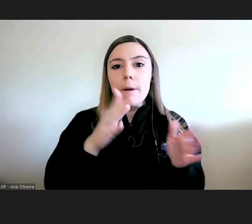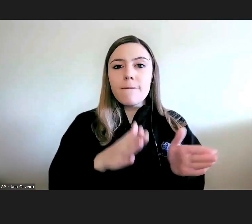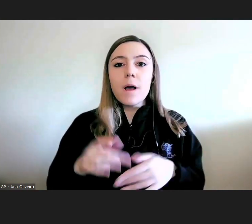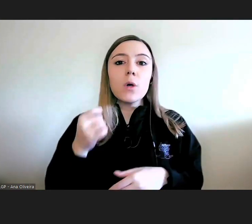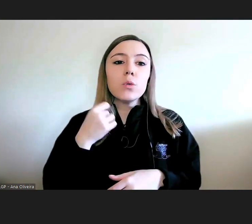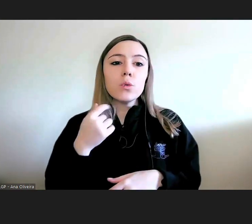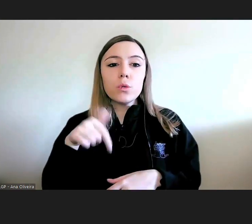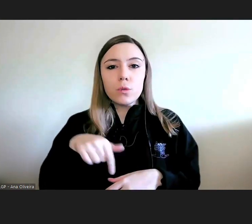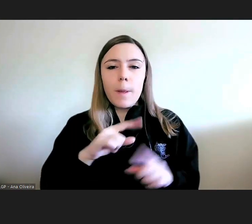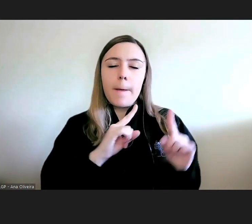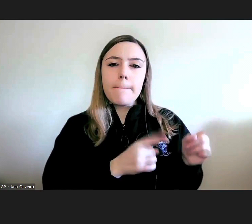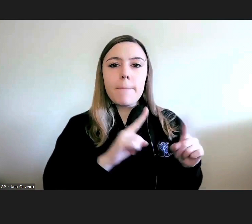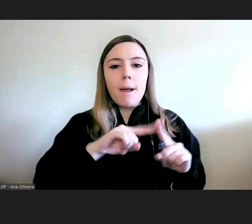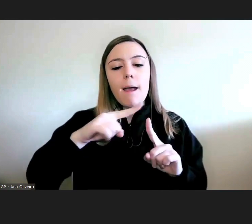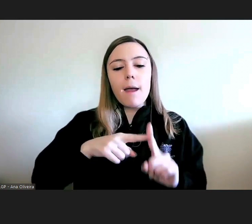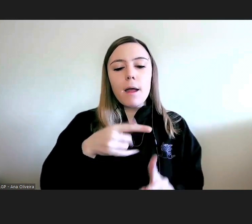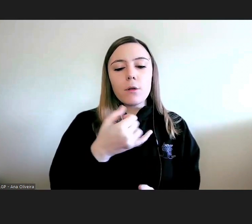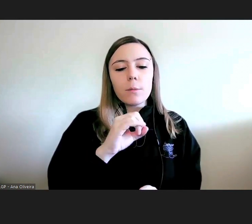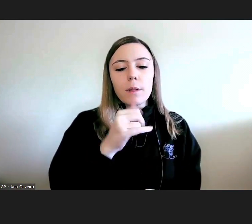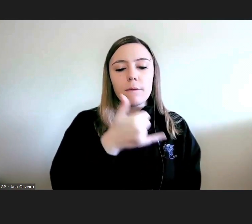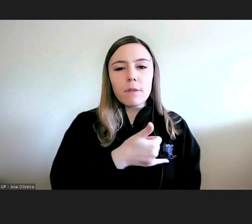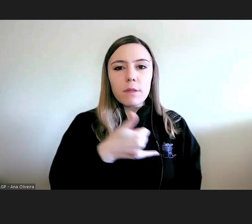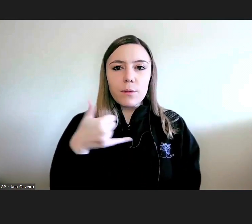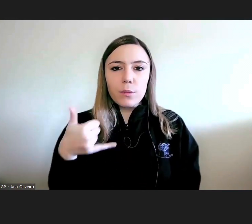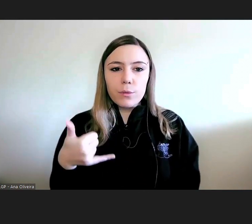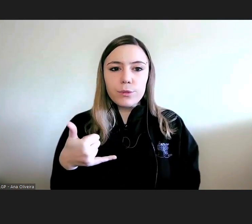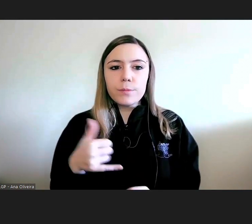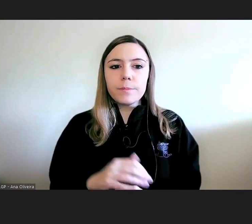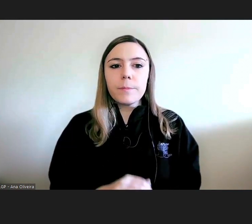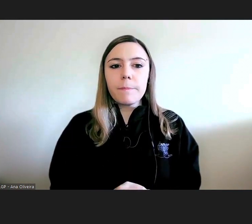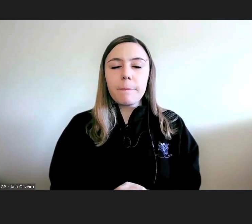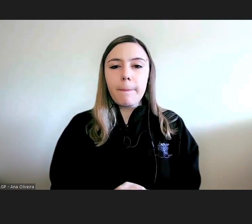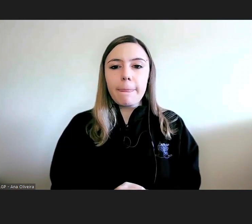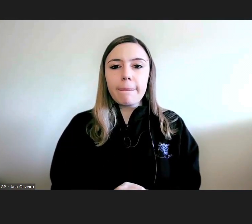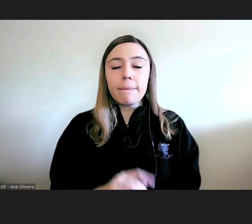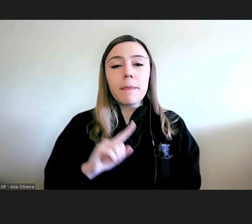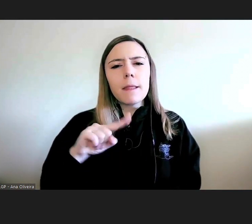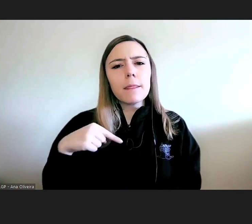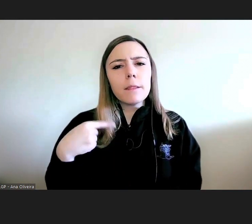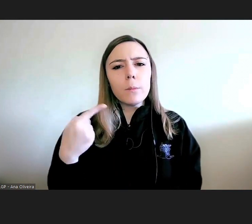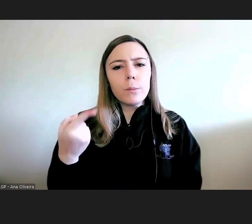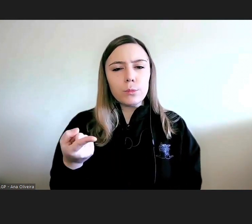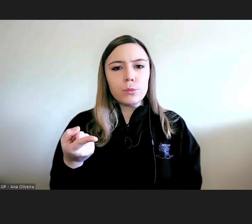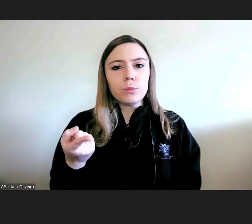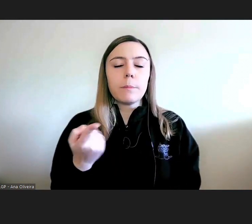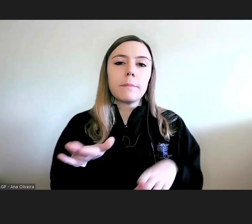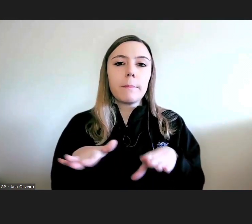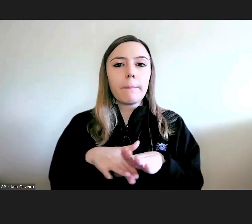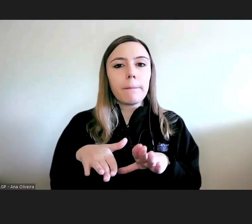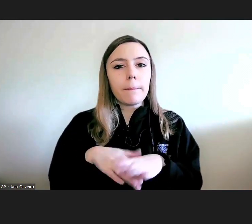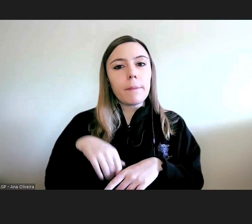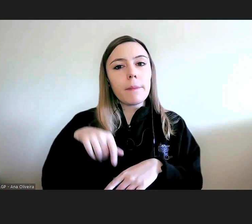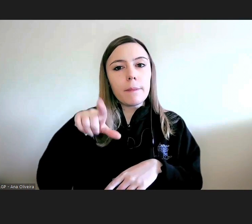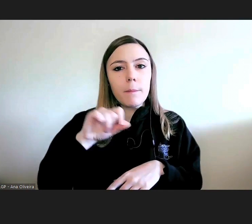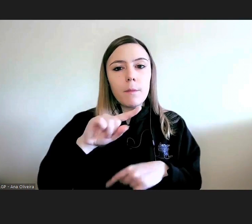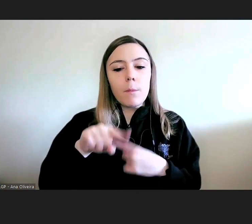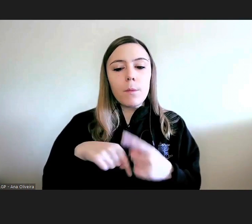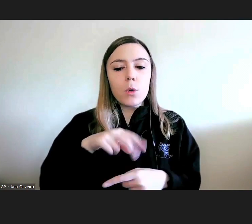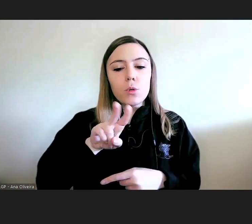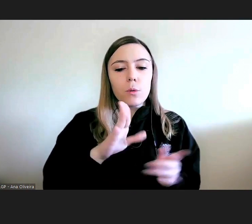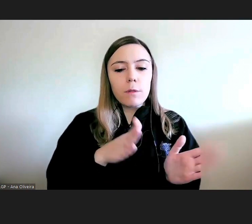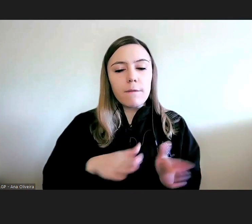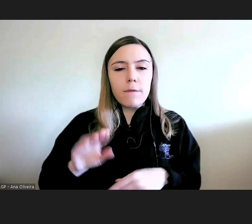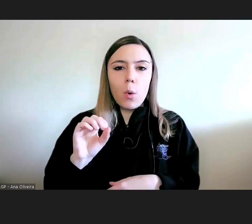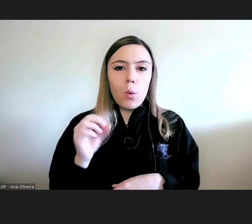foi em março de 2022, e depois participámos já numa segunda edição, em